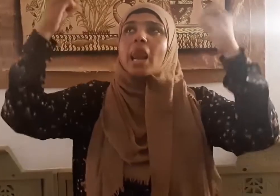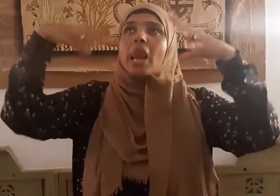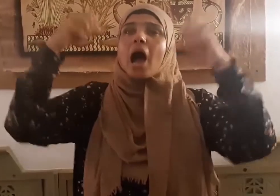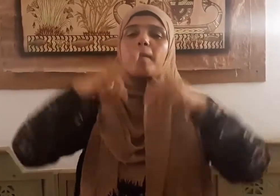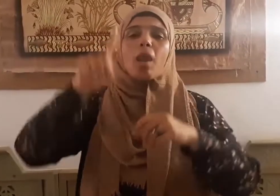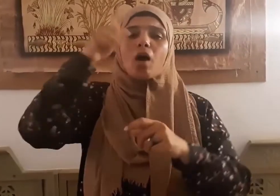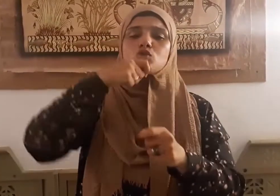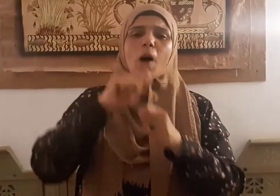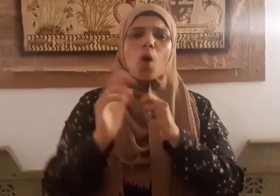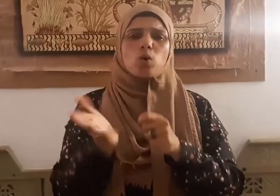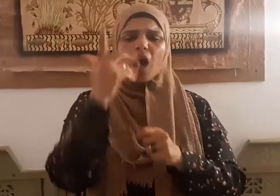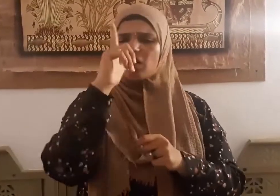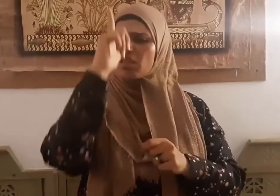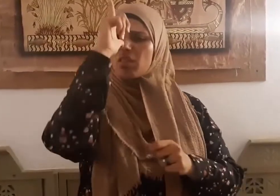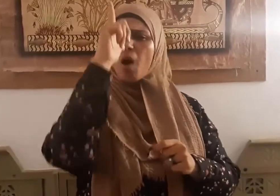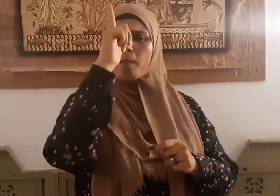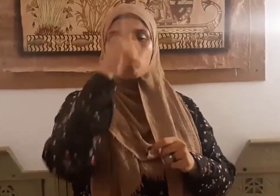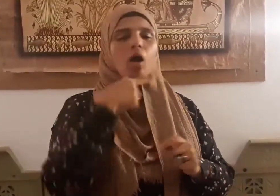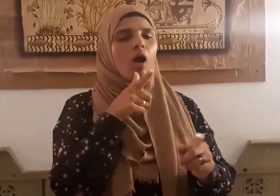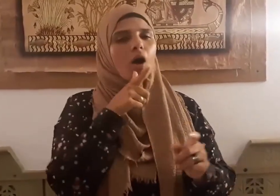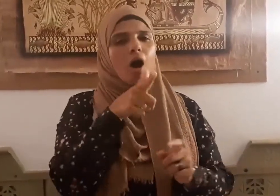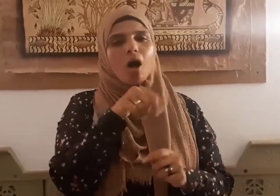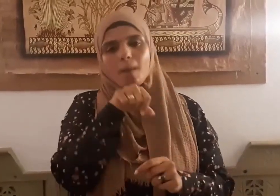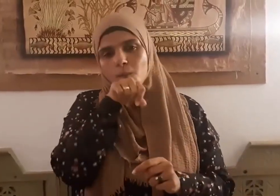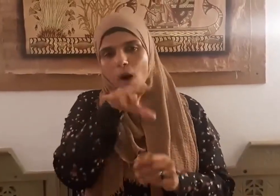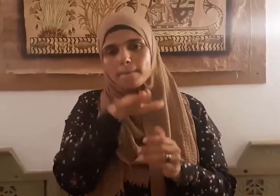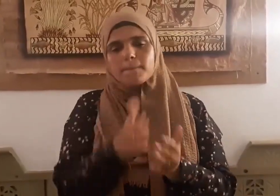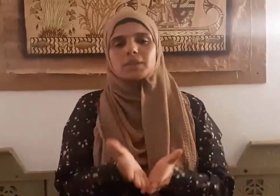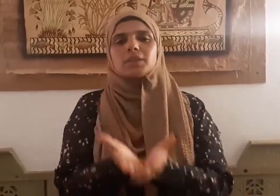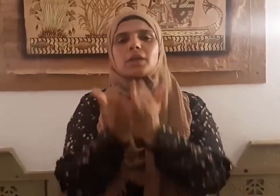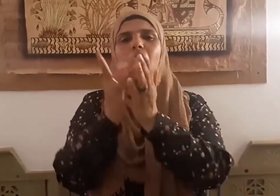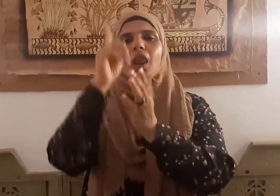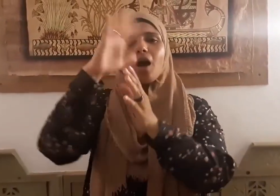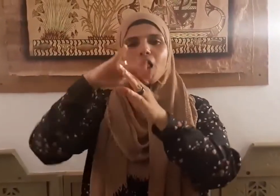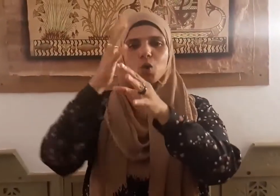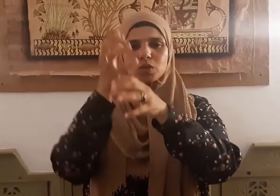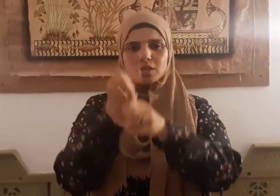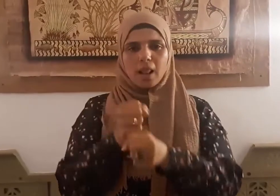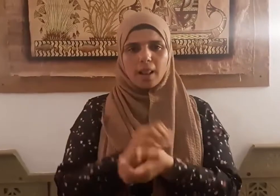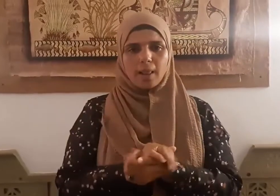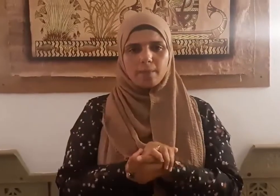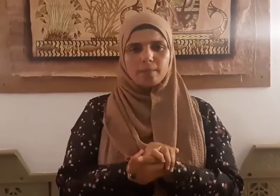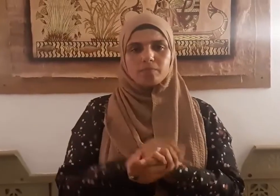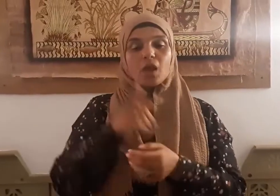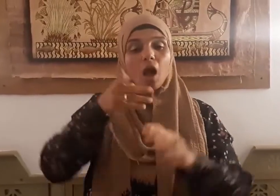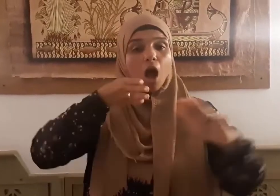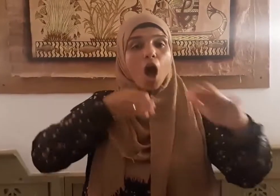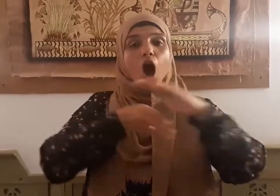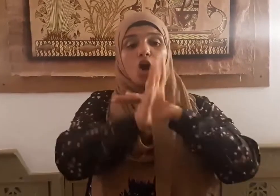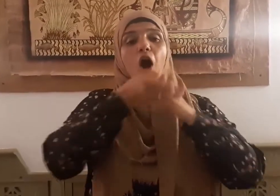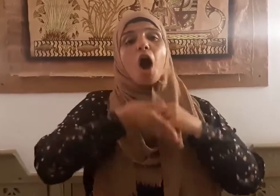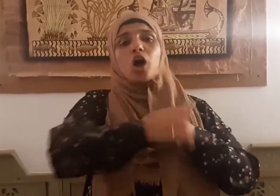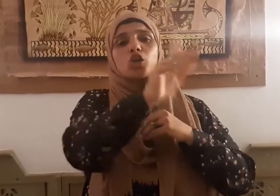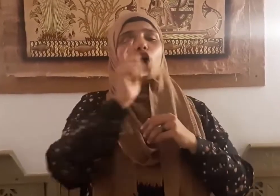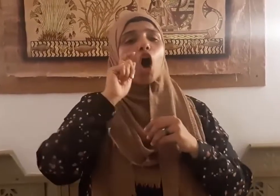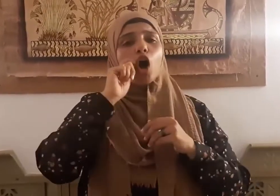وجل قال صلى الله عليه وسلم خرج رجل من من كان